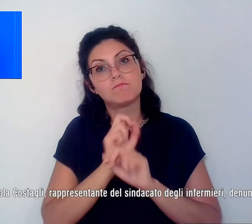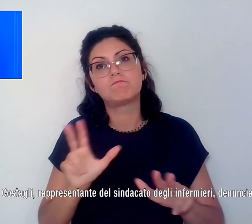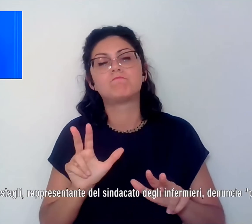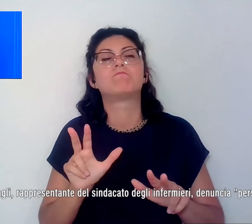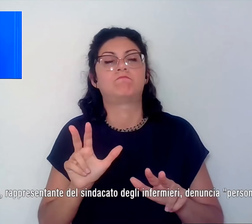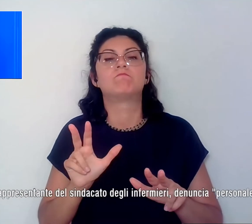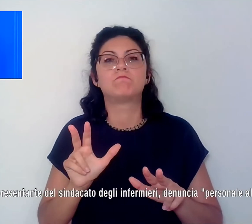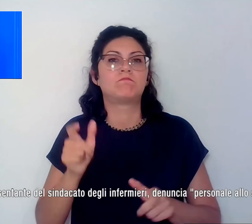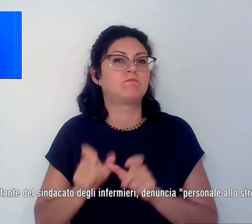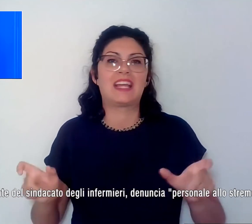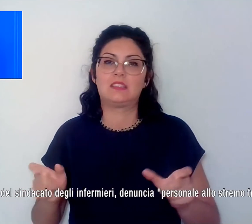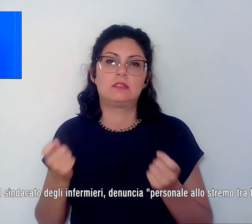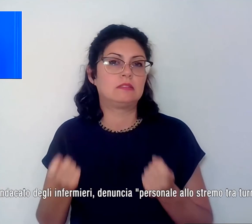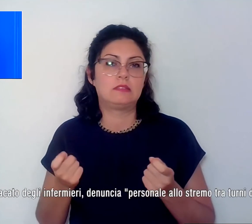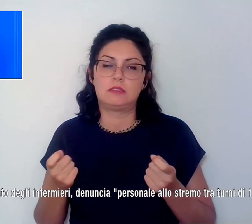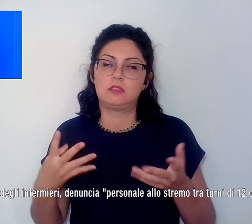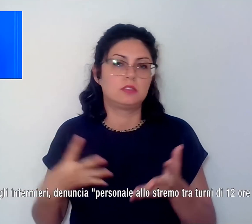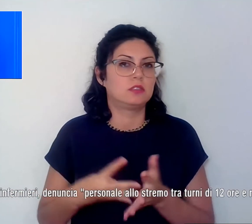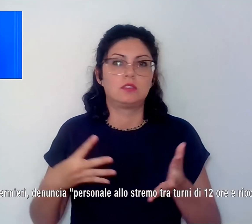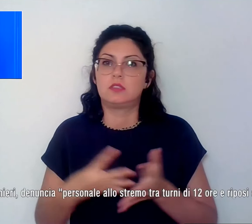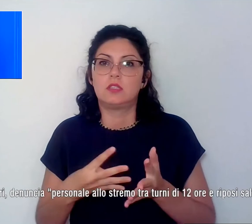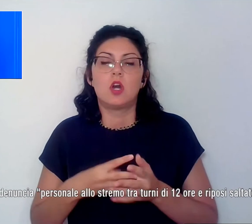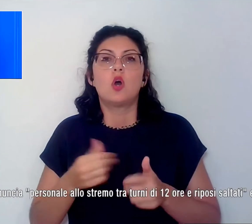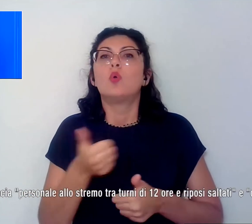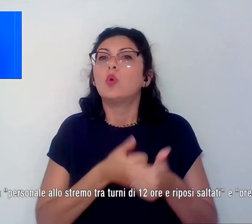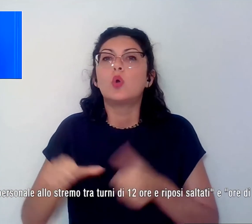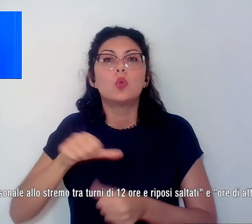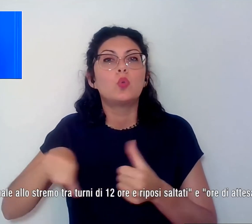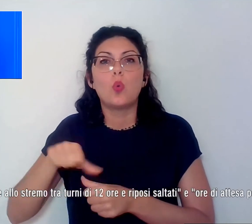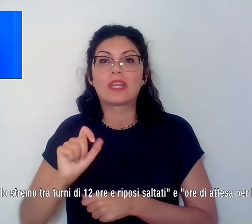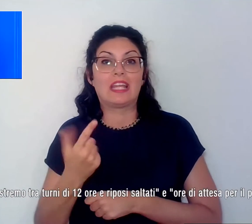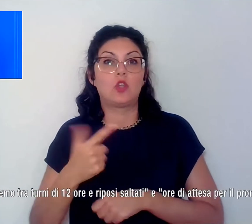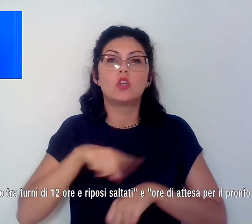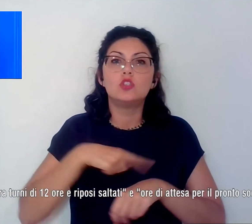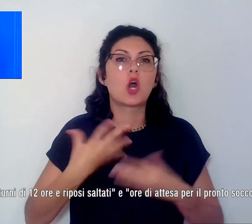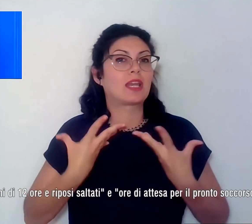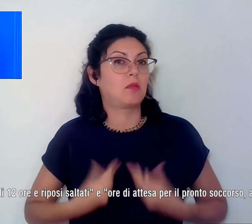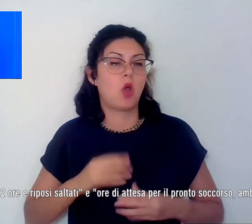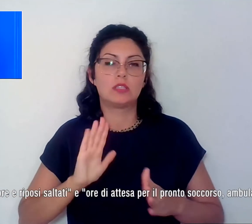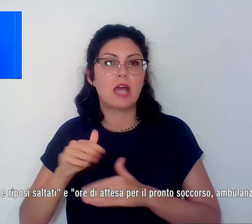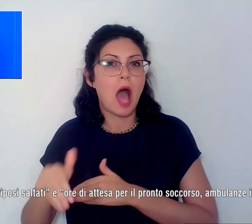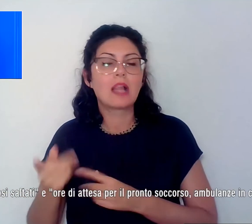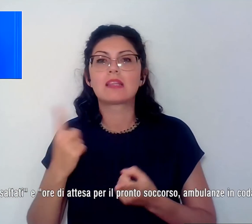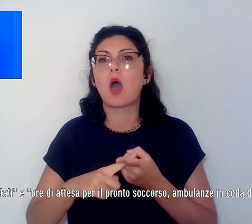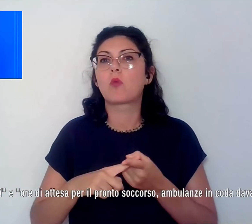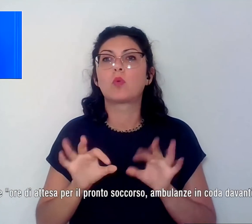personale allo stremo tra turni di 12 ore riposi saltati e ore di attesa per il pronto